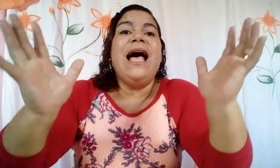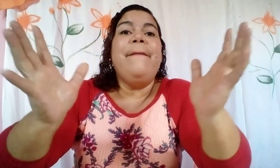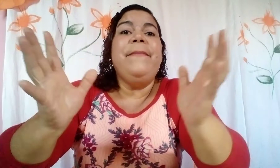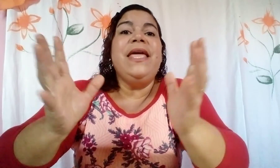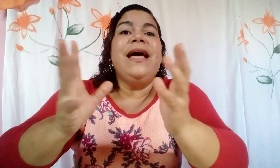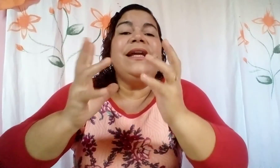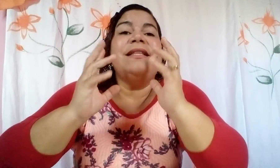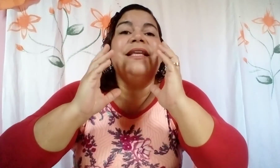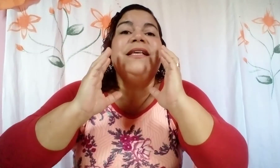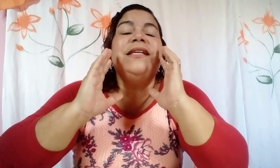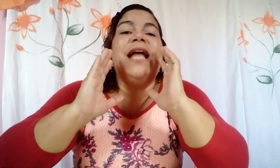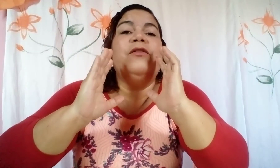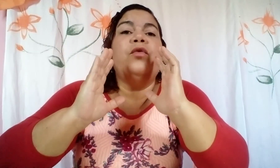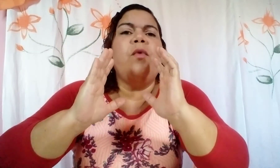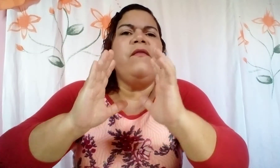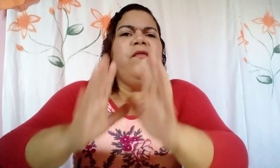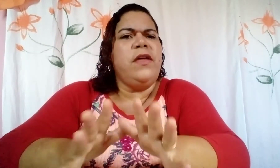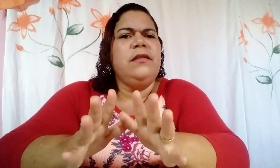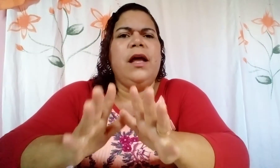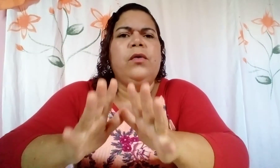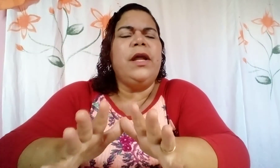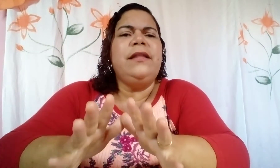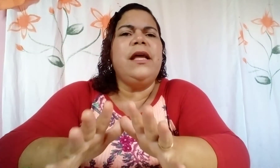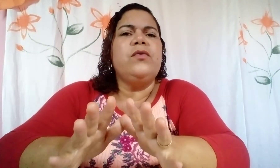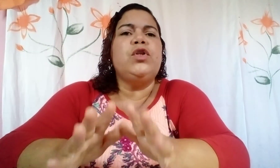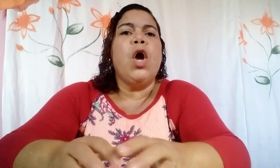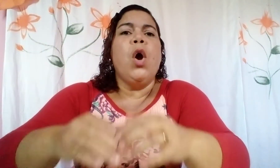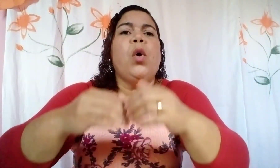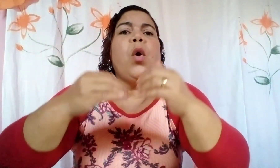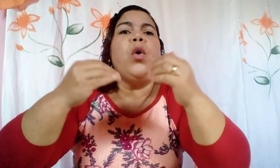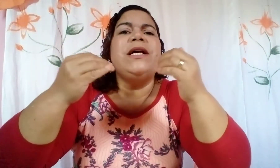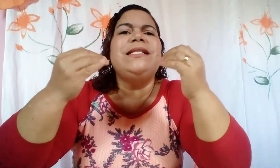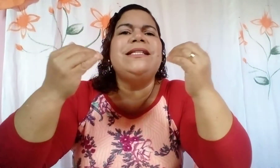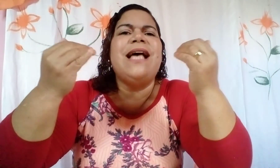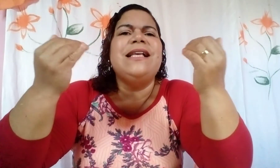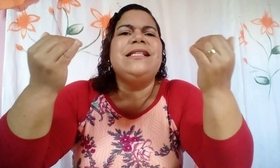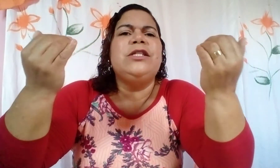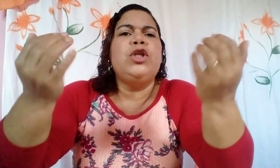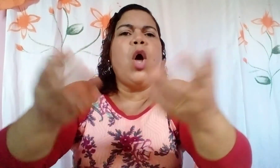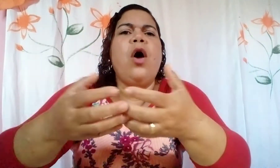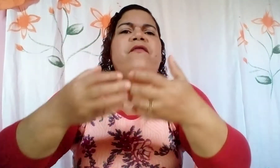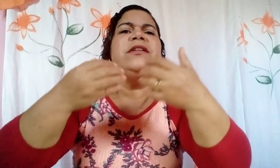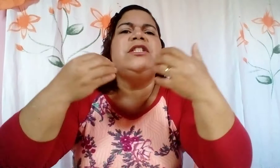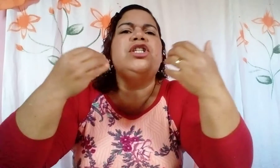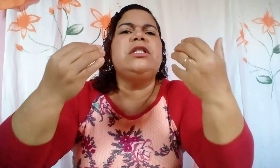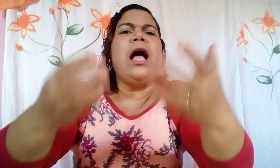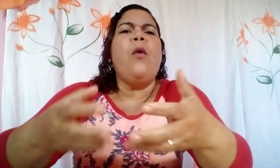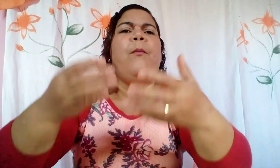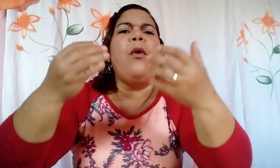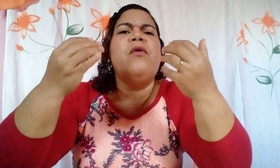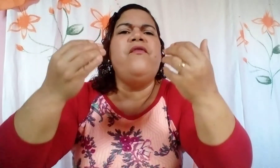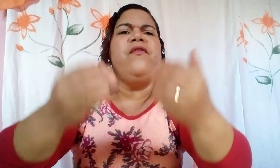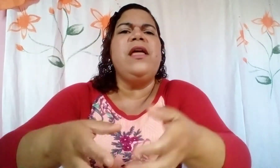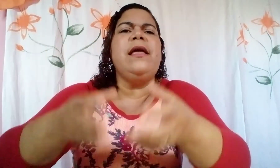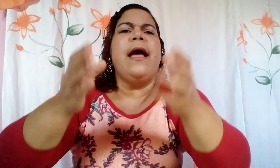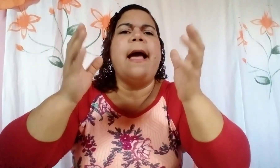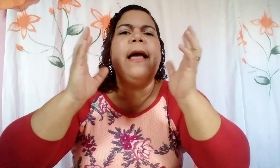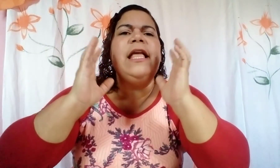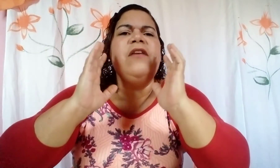a minha grandeza na tua vida, glória a Deus, coisas novas estão por vir e